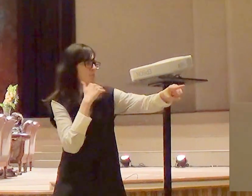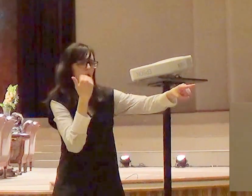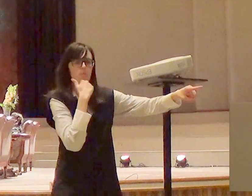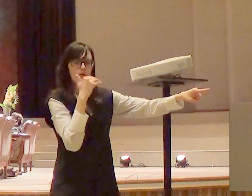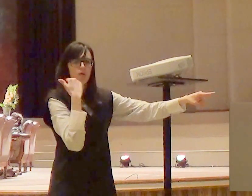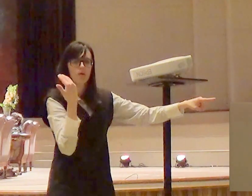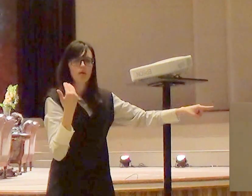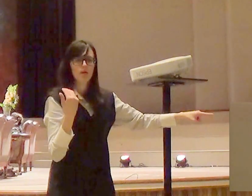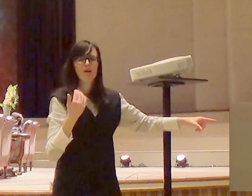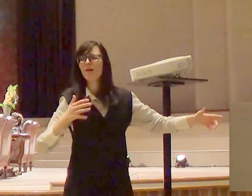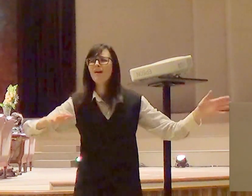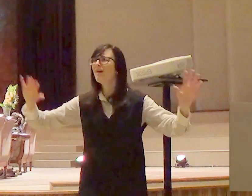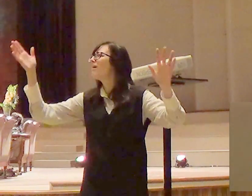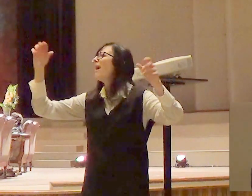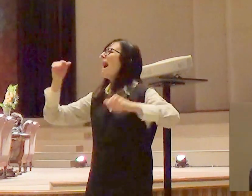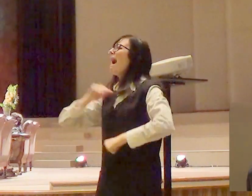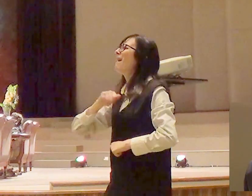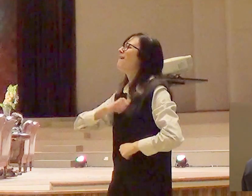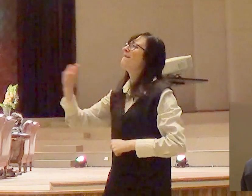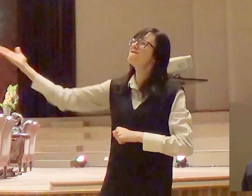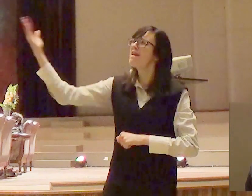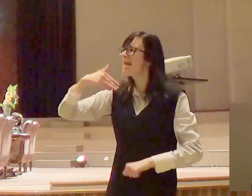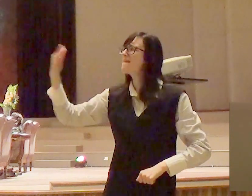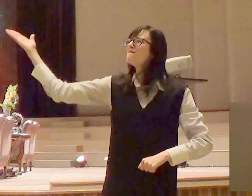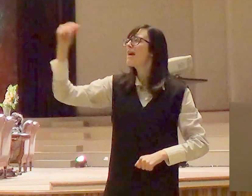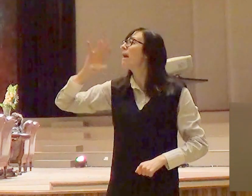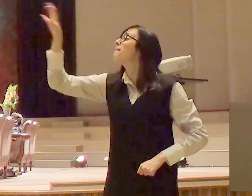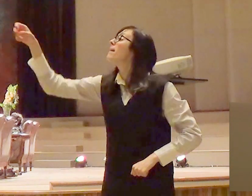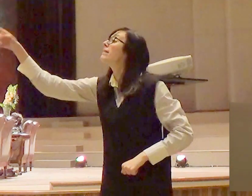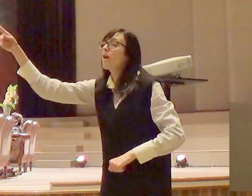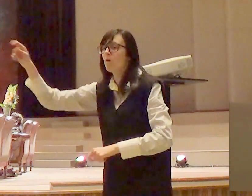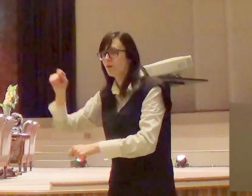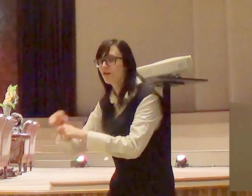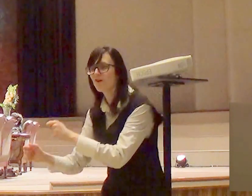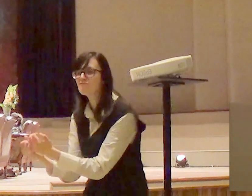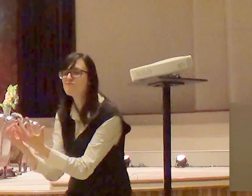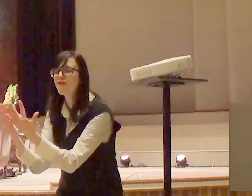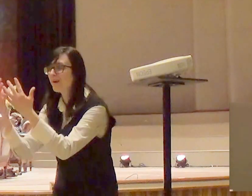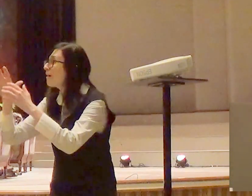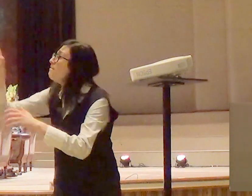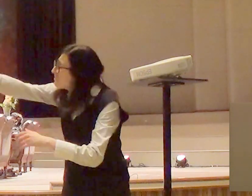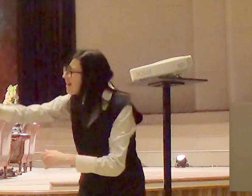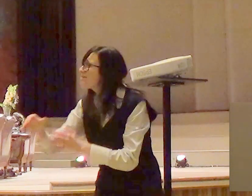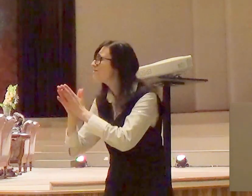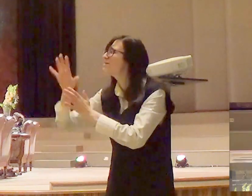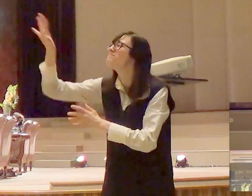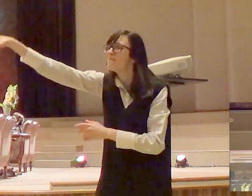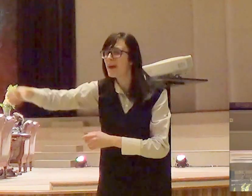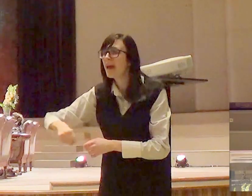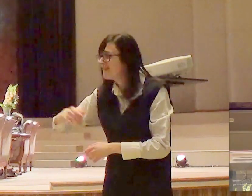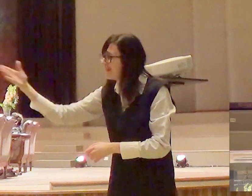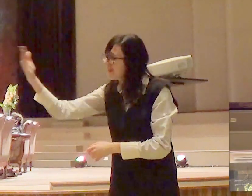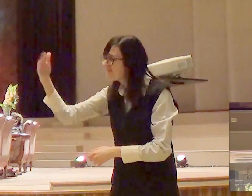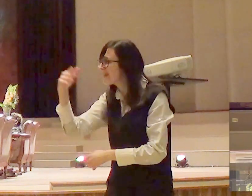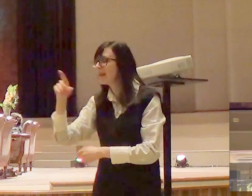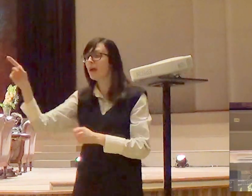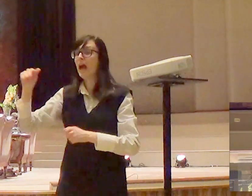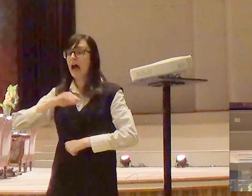Arão Arão corre pega o teu incensário Arão corre no meio do povo e ora a favor